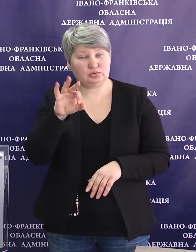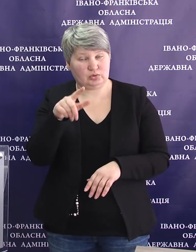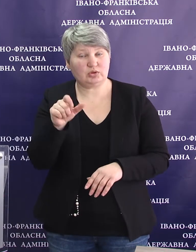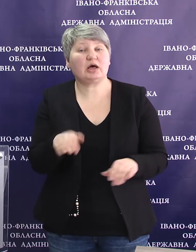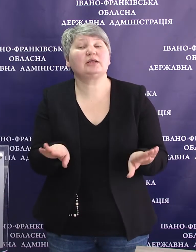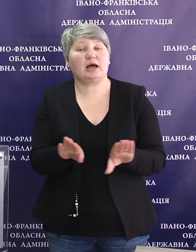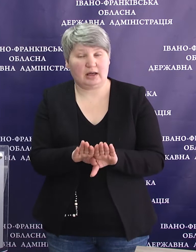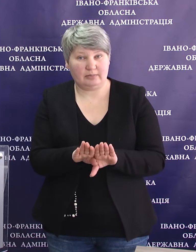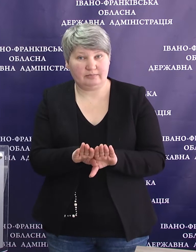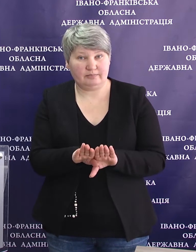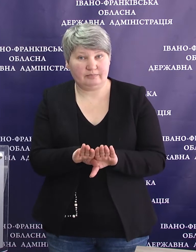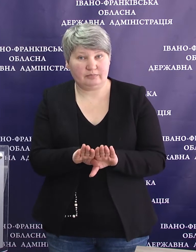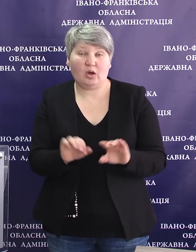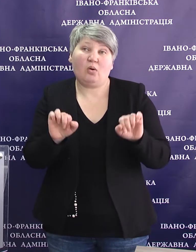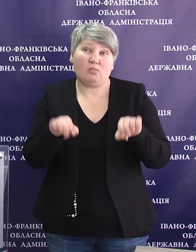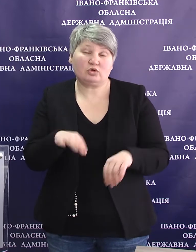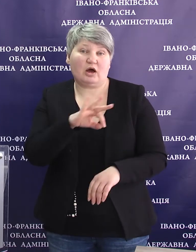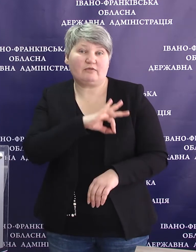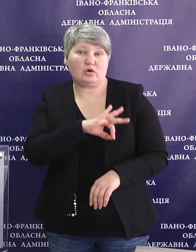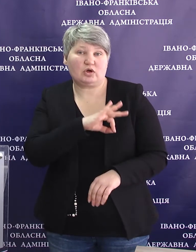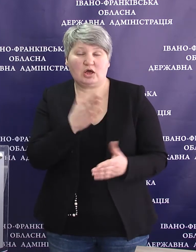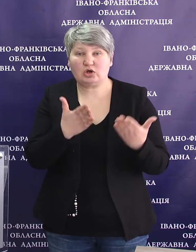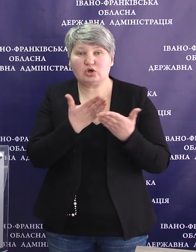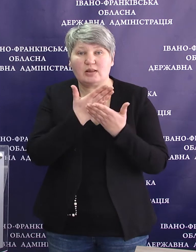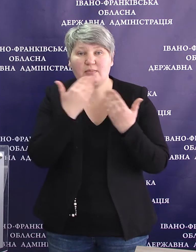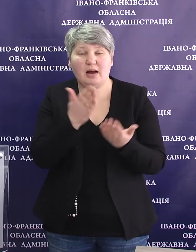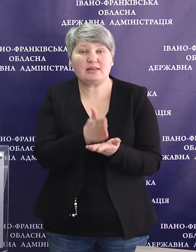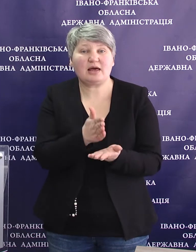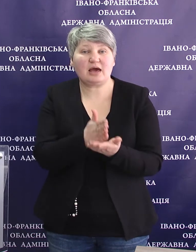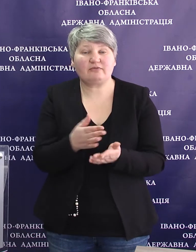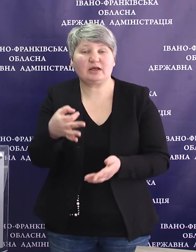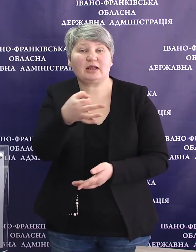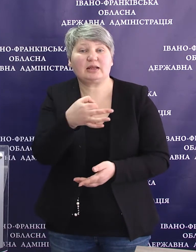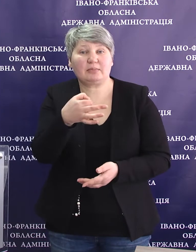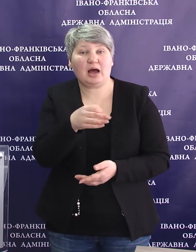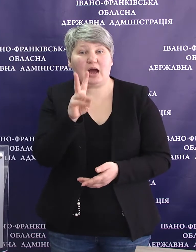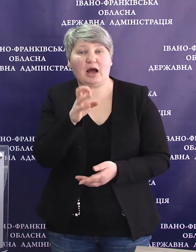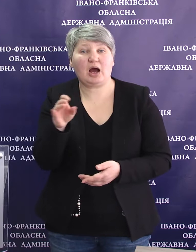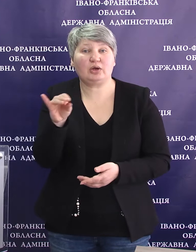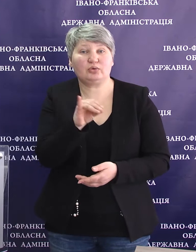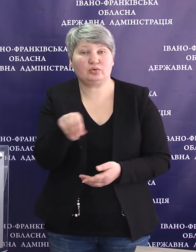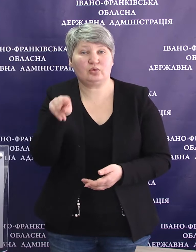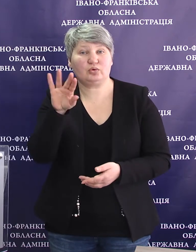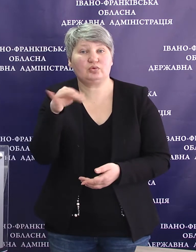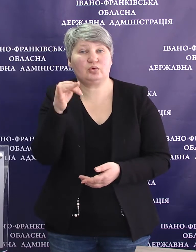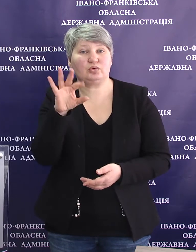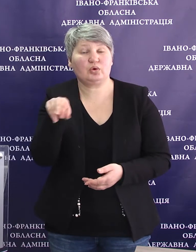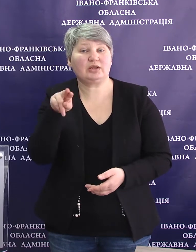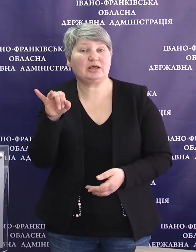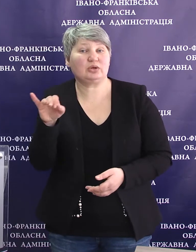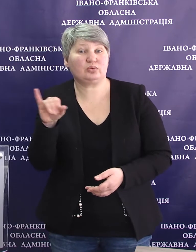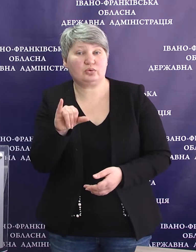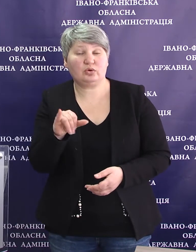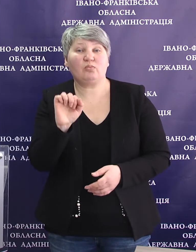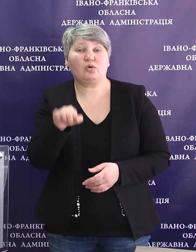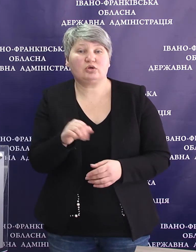така є. Можна використовувати, якщо немає наявних таблеток каліюдиду, то можна використовувати